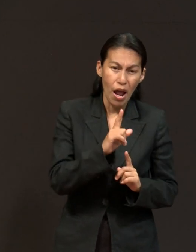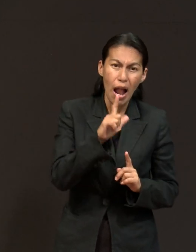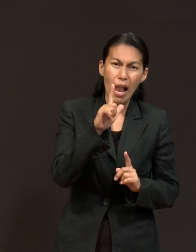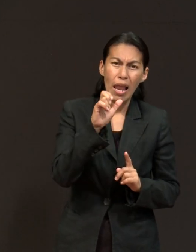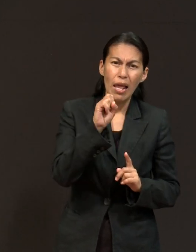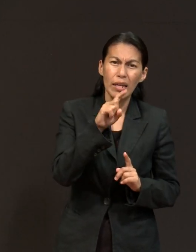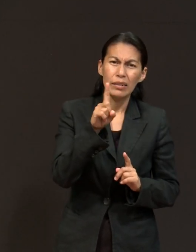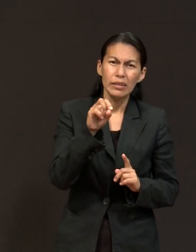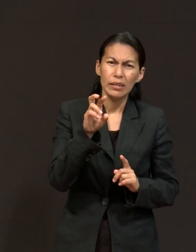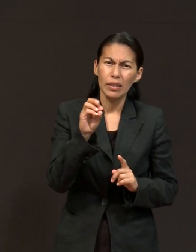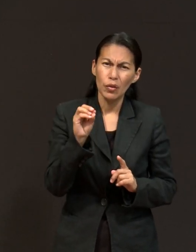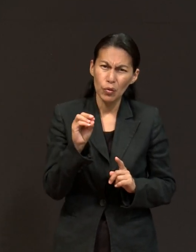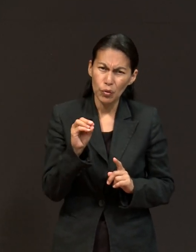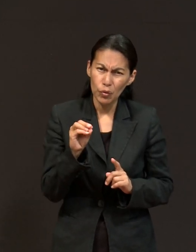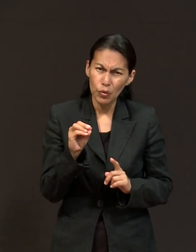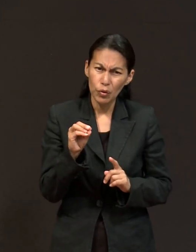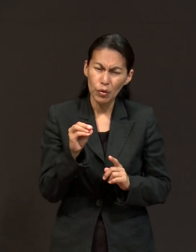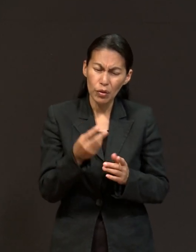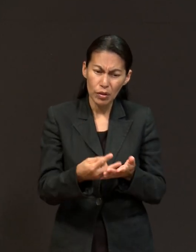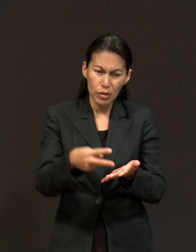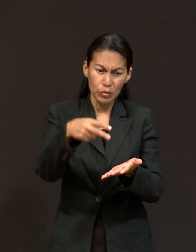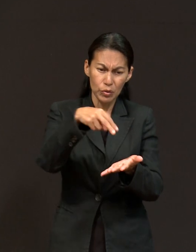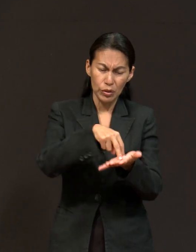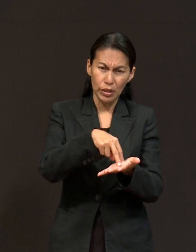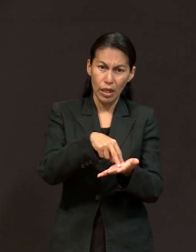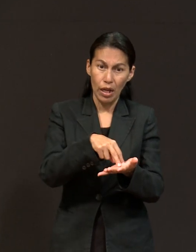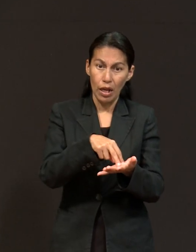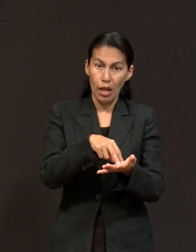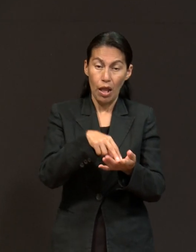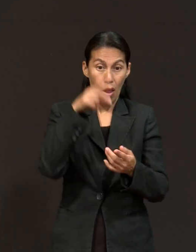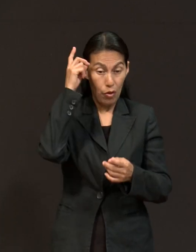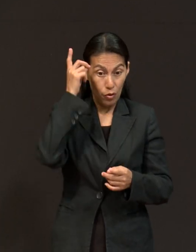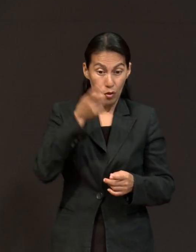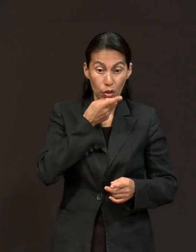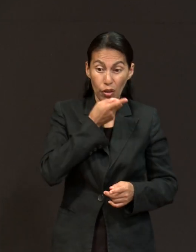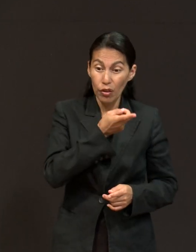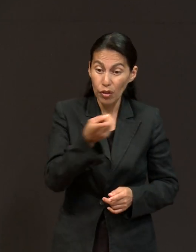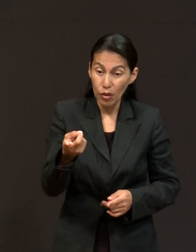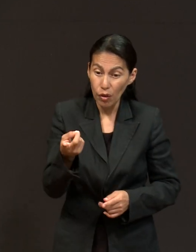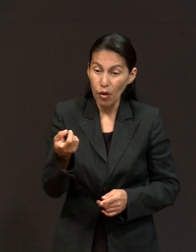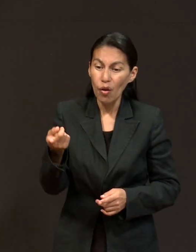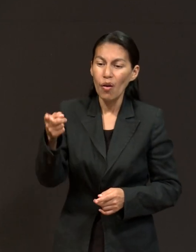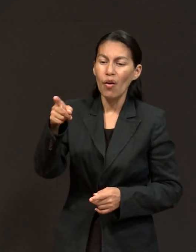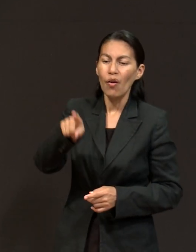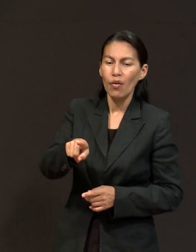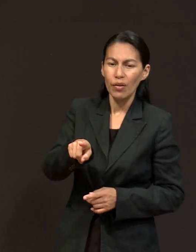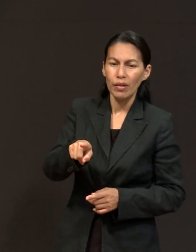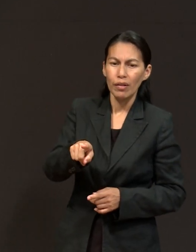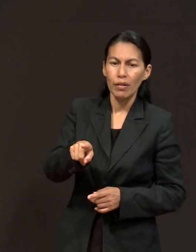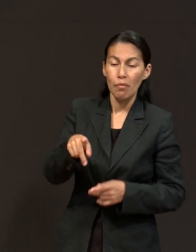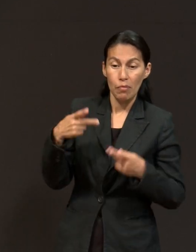y dio una orden que perfectamente podían hacerlo los que estaban alrededor.